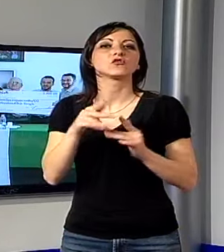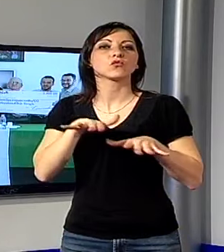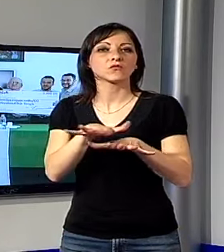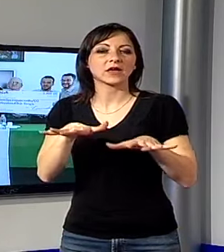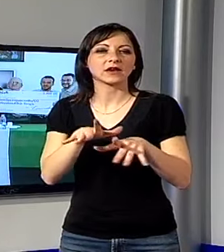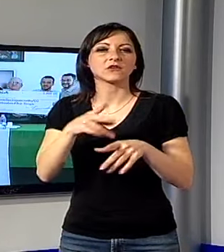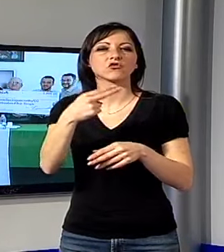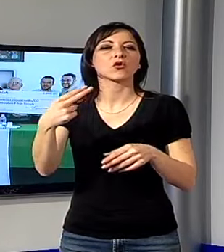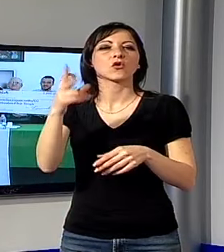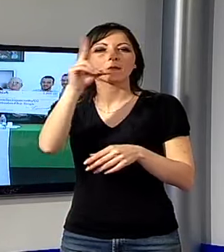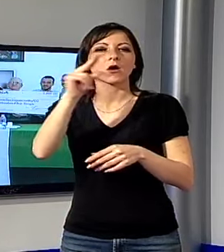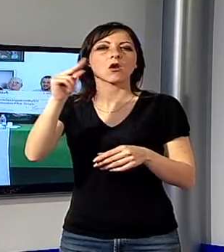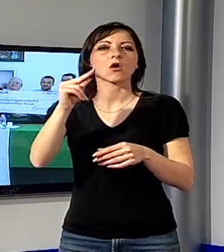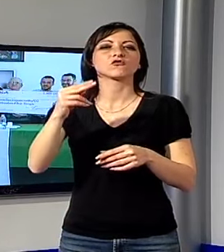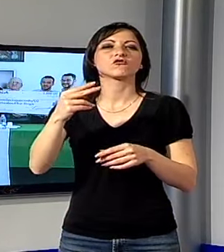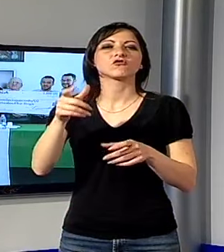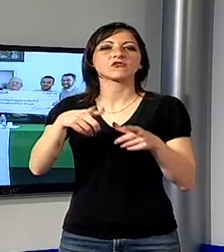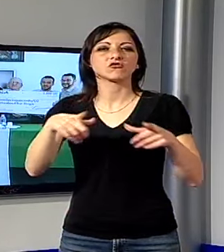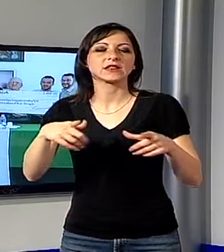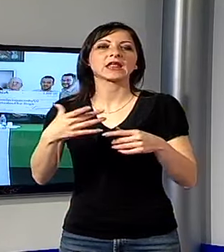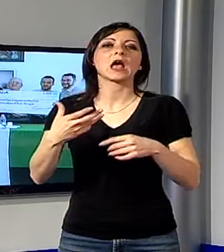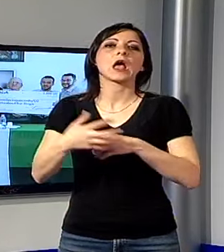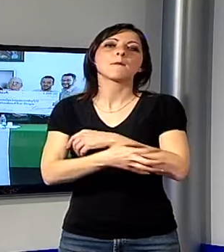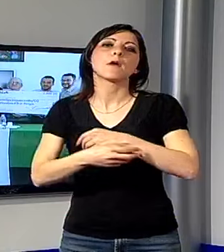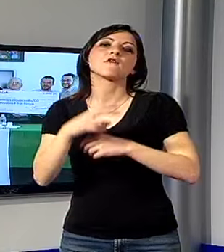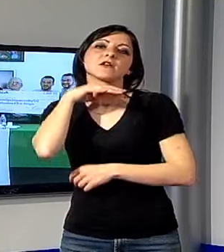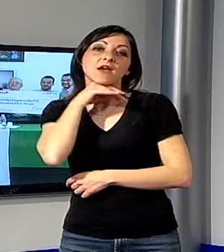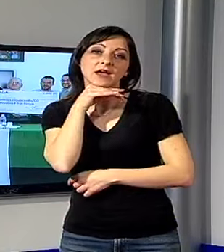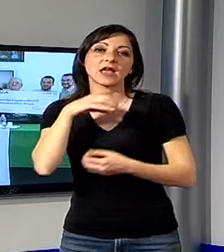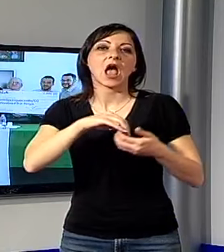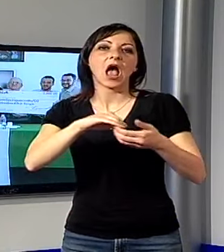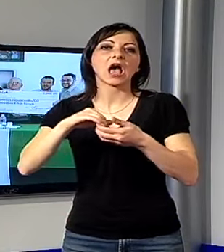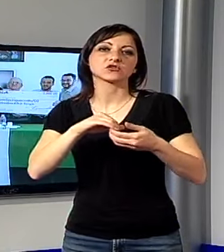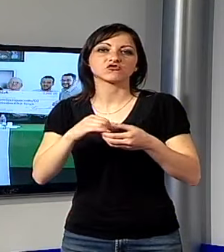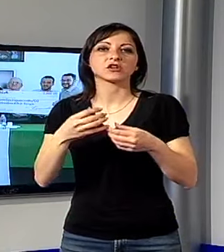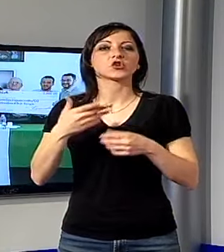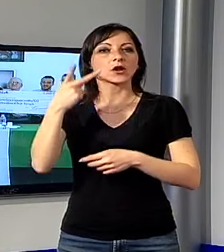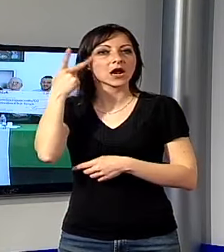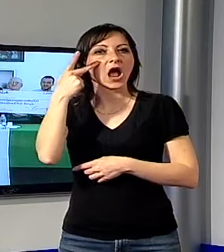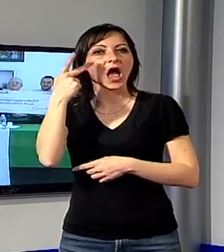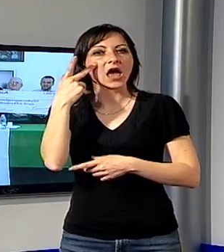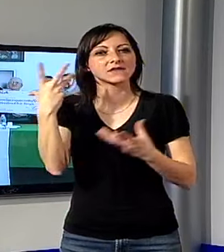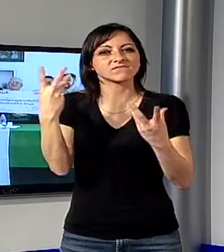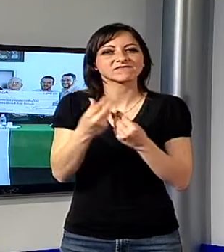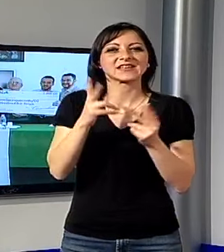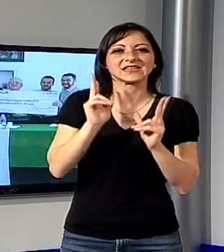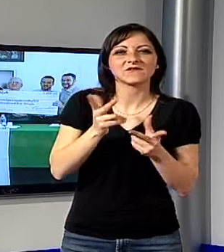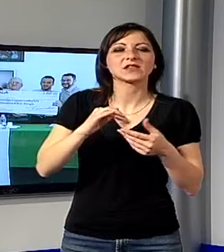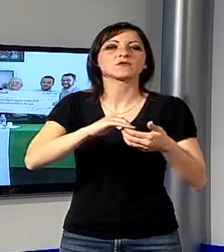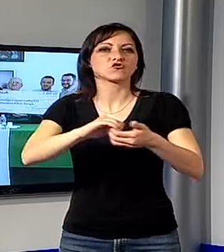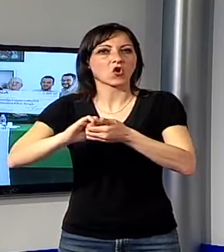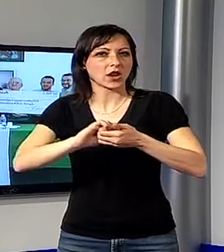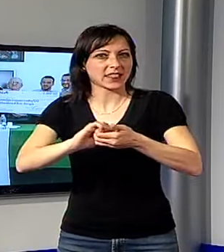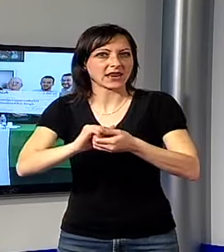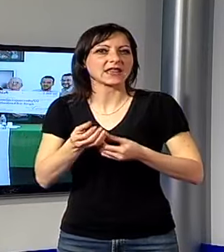Poveri Vecchi. L'Associazione Culturale Carnevalari riesce ancora una volta a coniugare divertimento e solidarietà aiutando una vera e